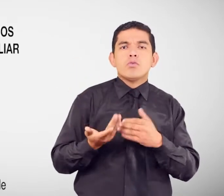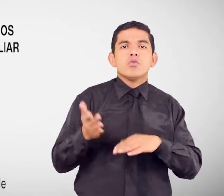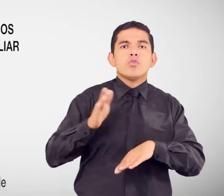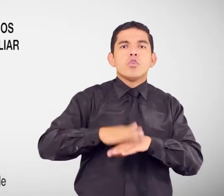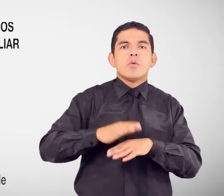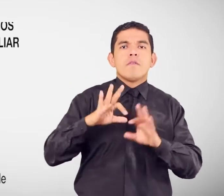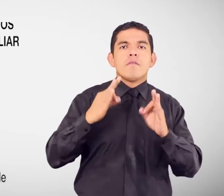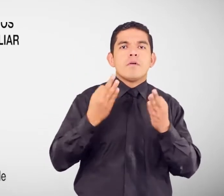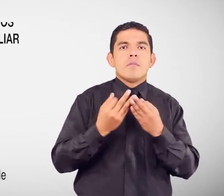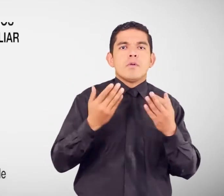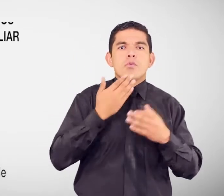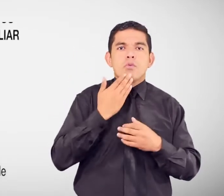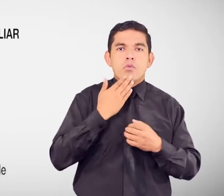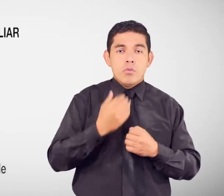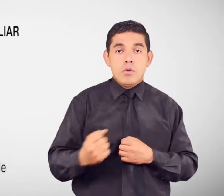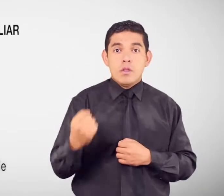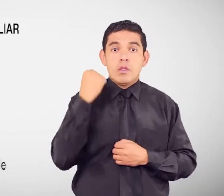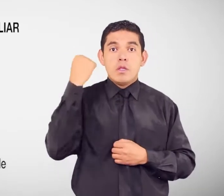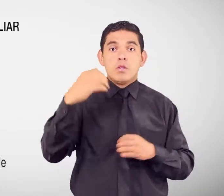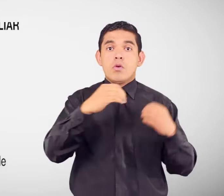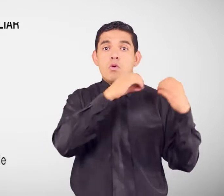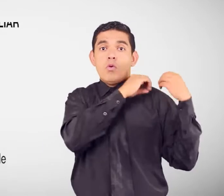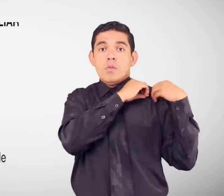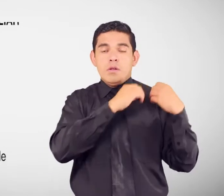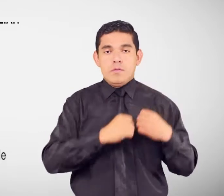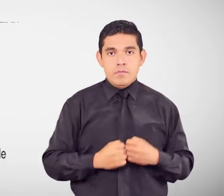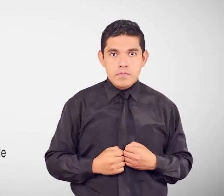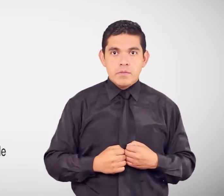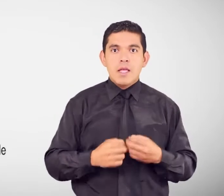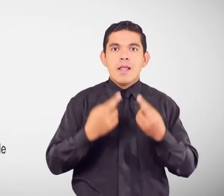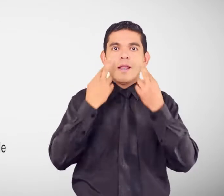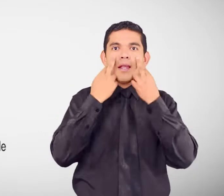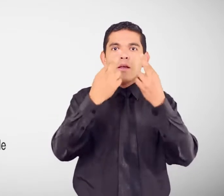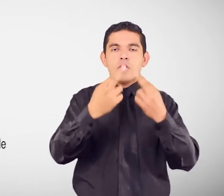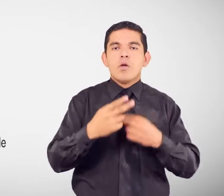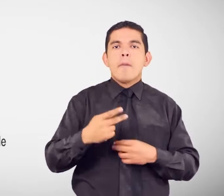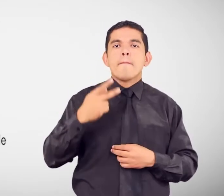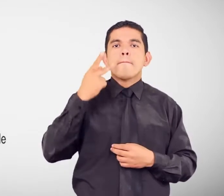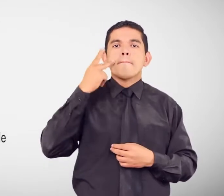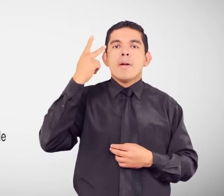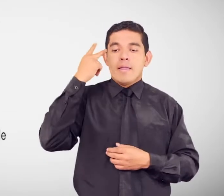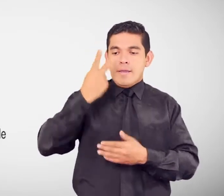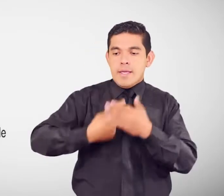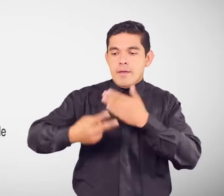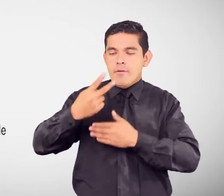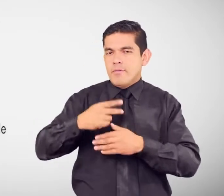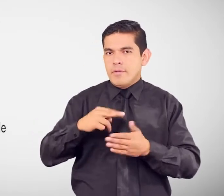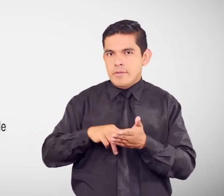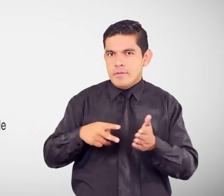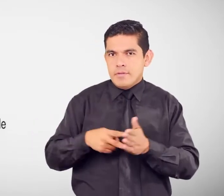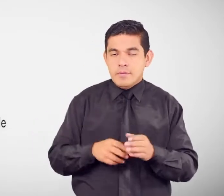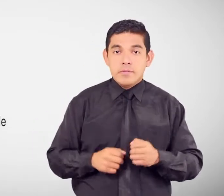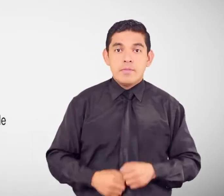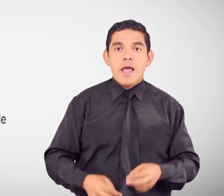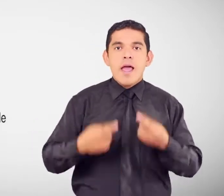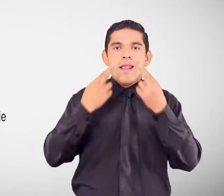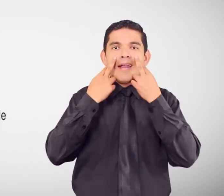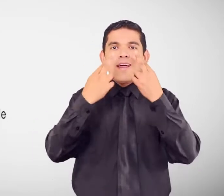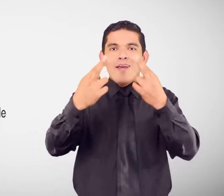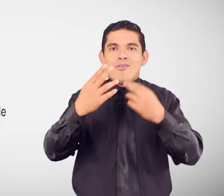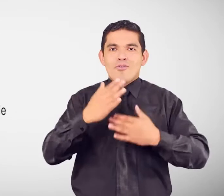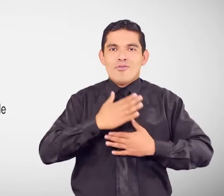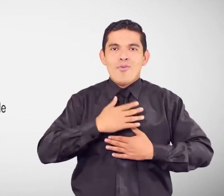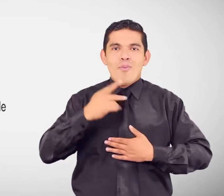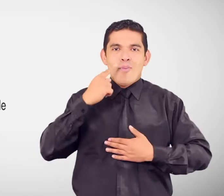paternidad En que consiste El reconocimiento De la paternidad Y alimentos A favor de niños Niñas Y